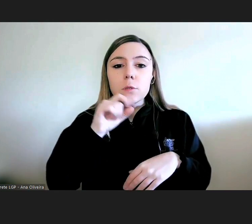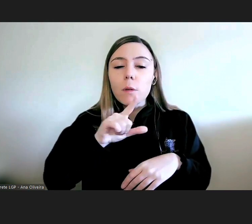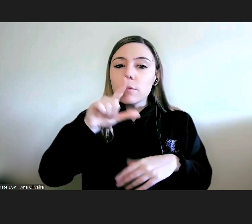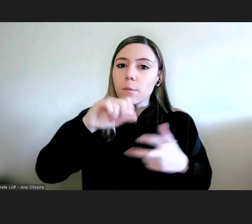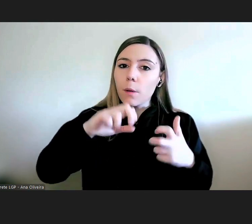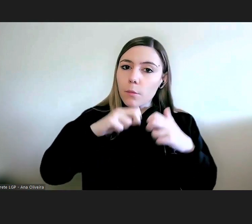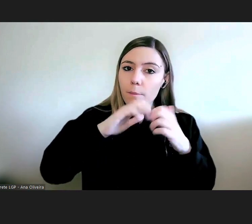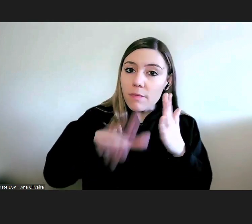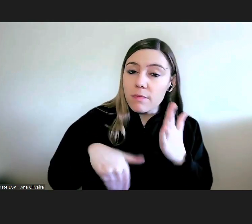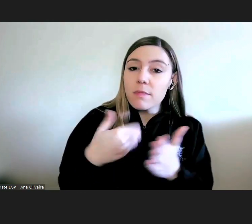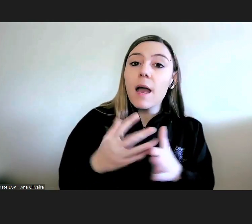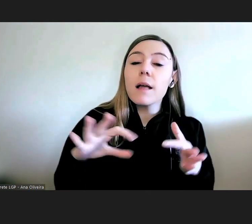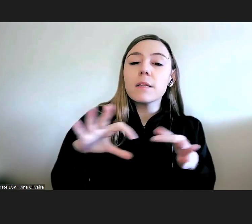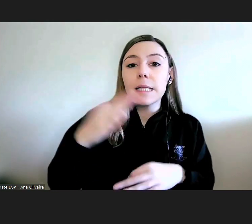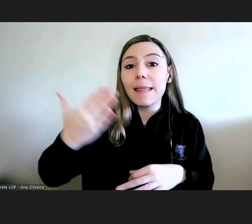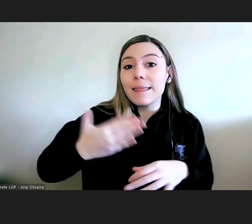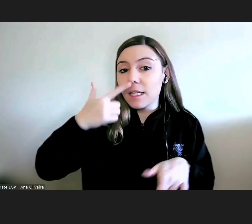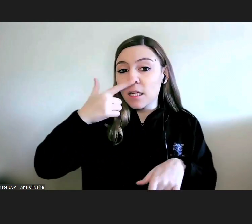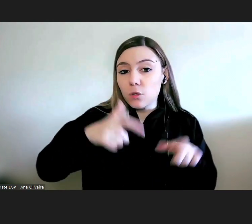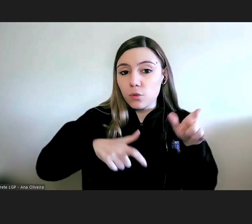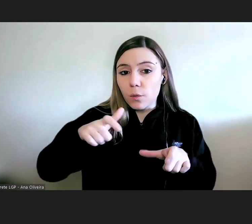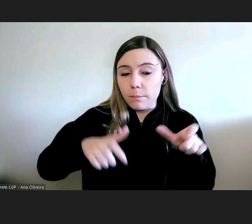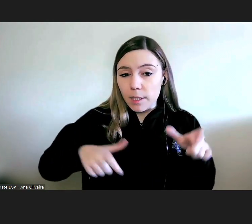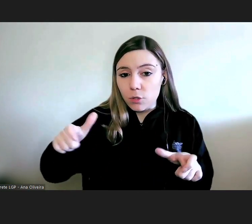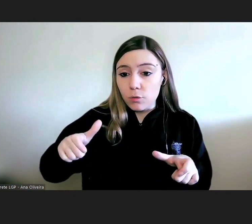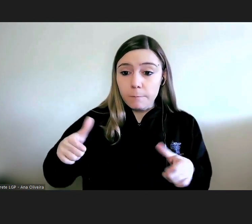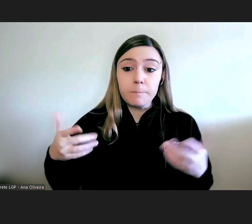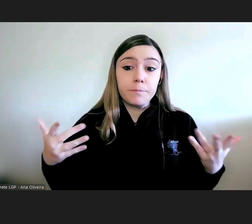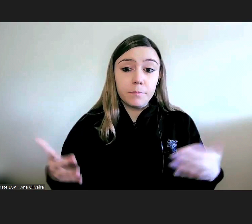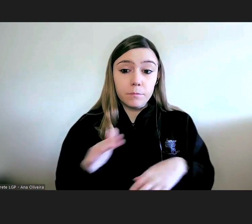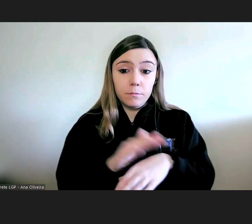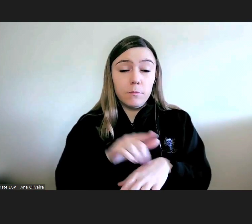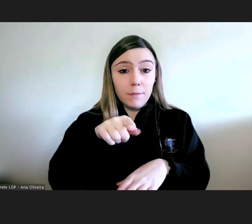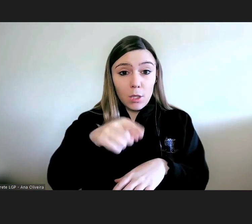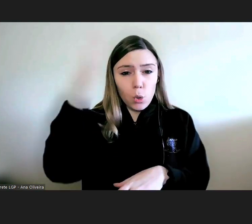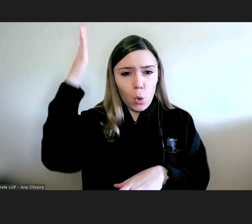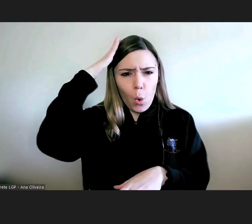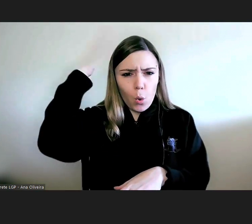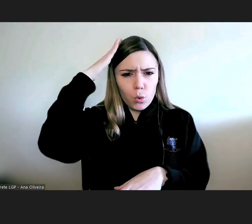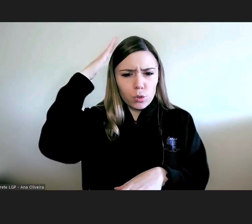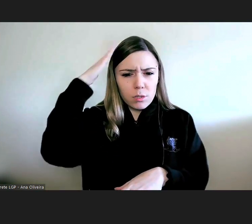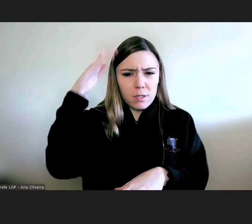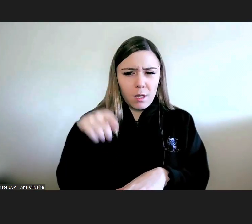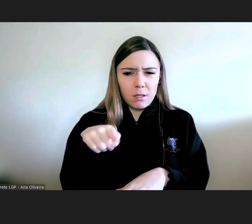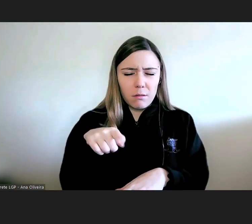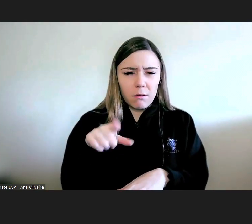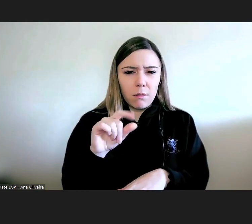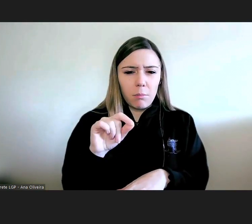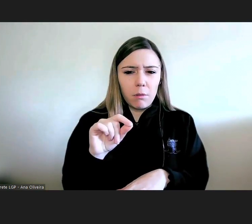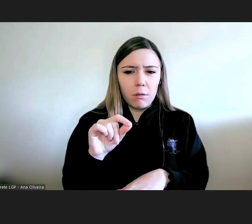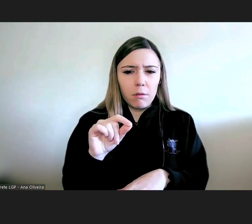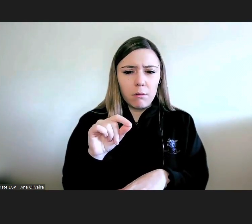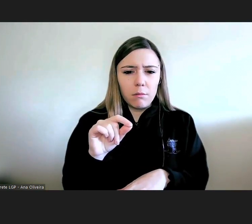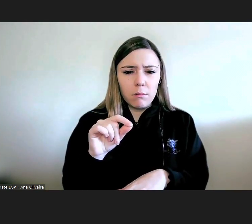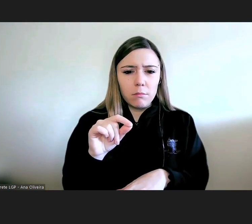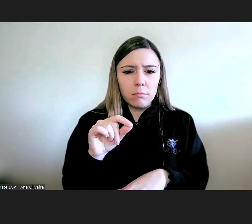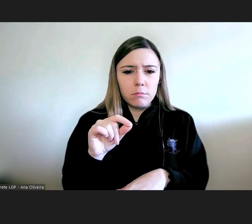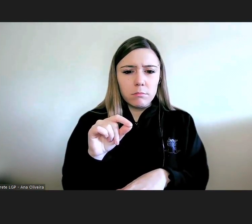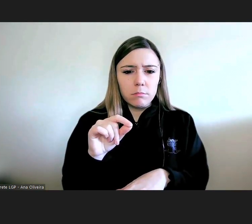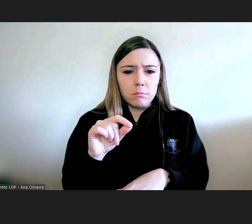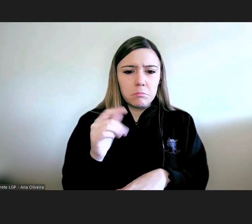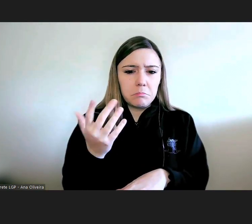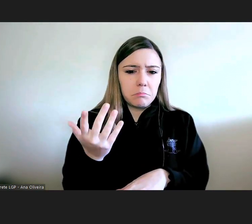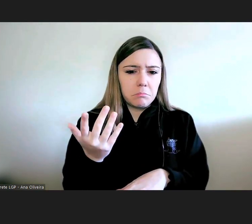problema de direitos humanos e portanto essa consciência essa essa essa